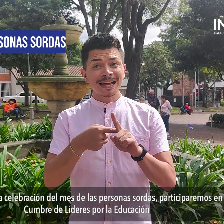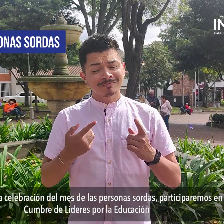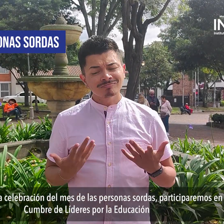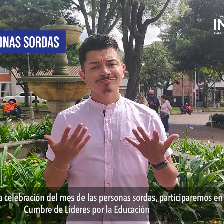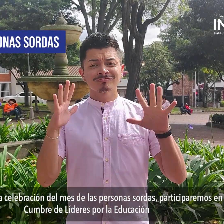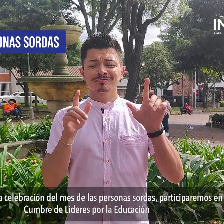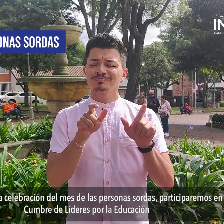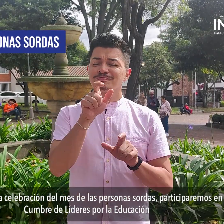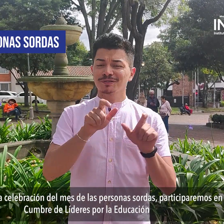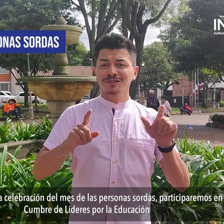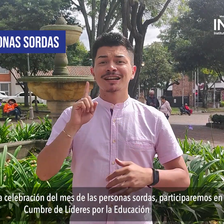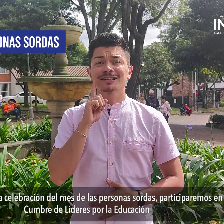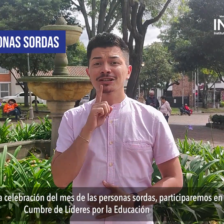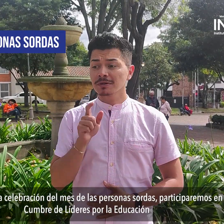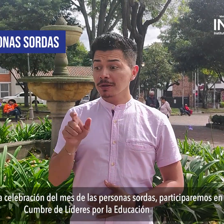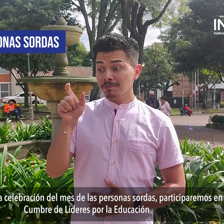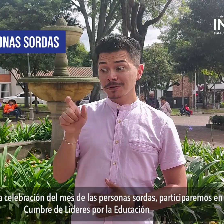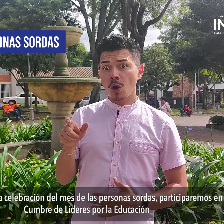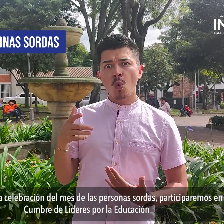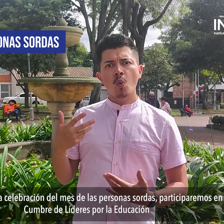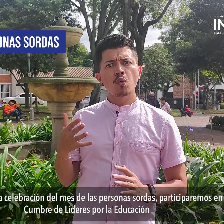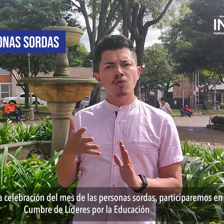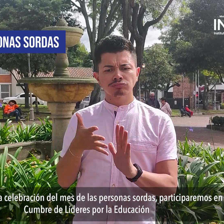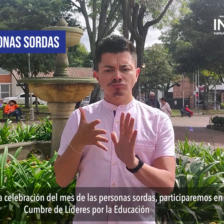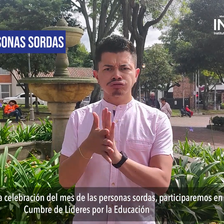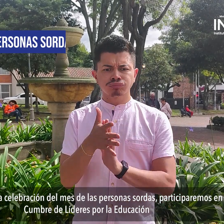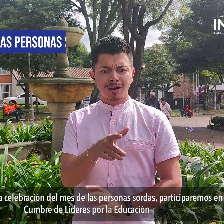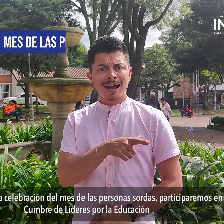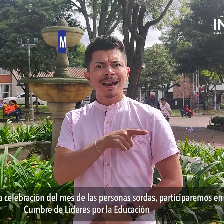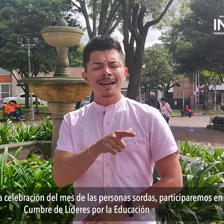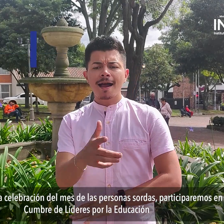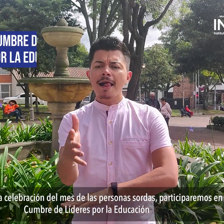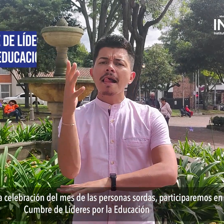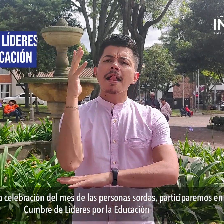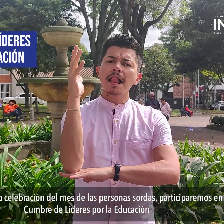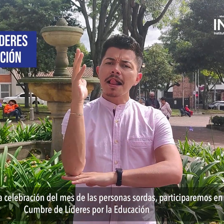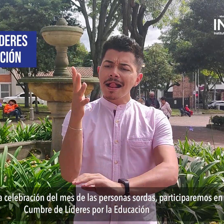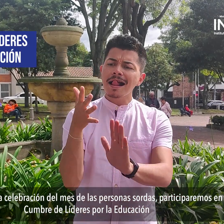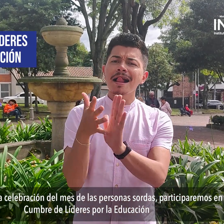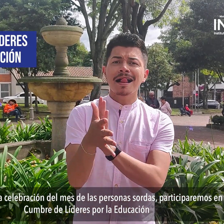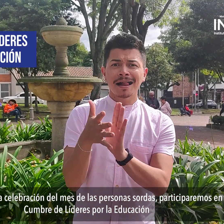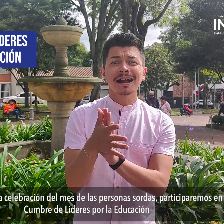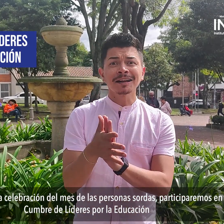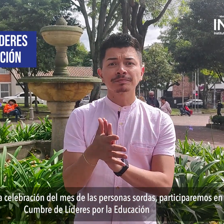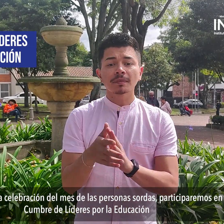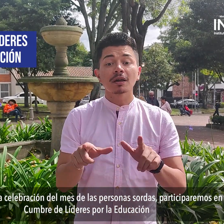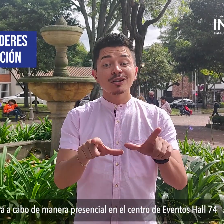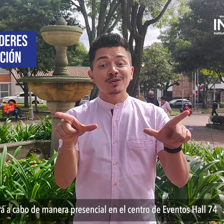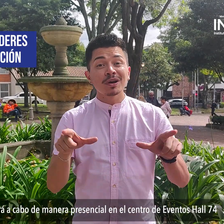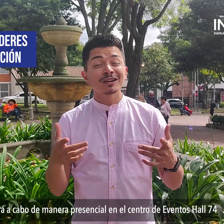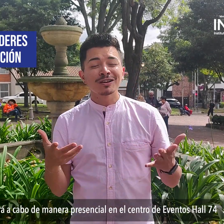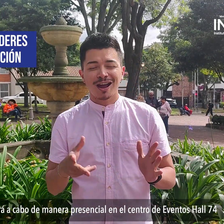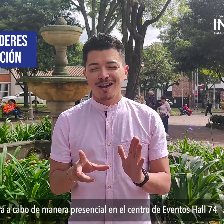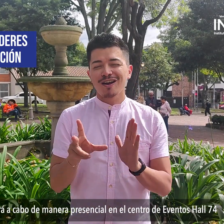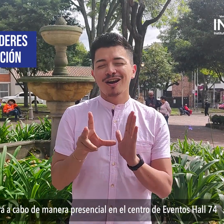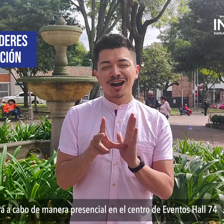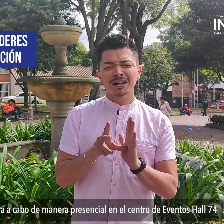marco de la celebración del mes de las personas sordas, participaremos en la cumbre de líderes por la educación que se llevará a cabo de manera